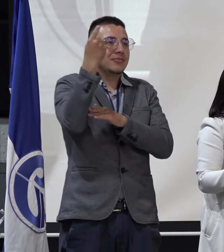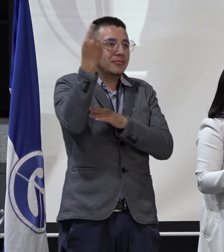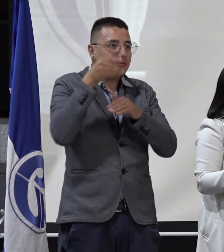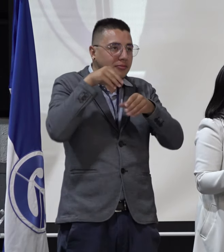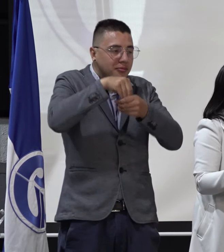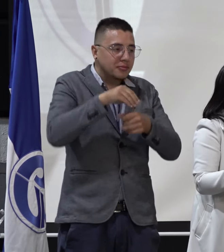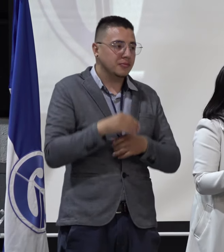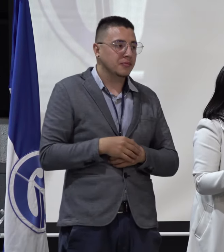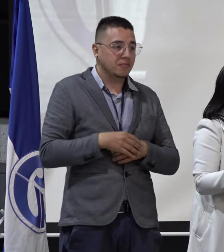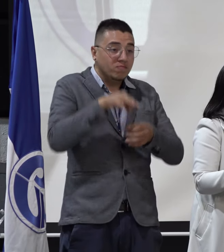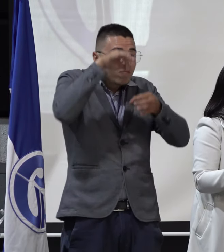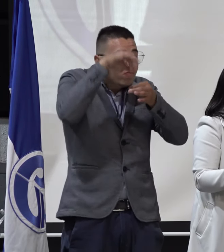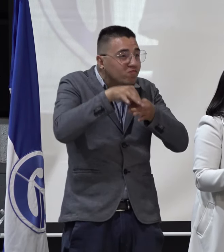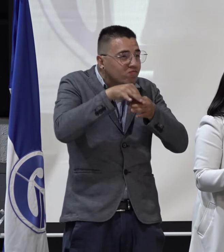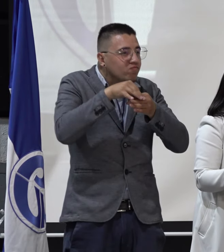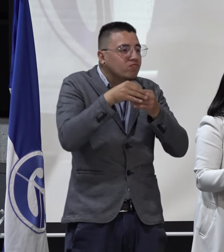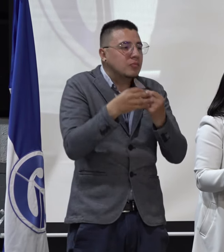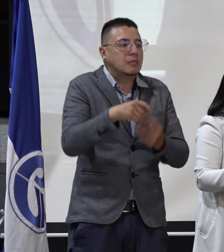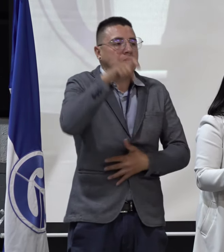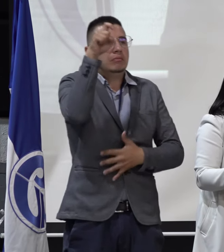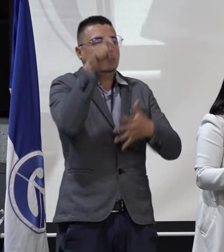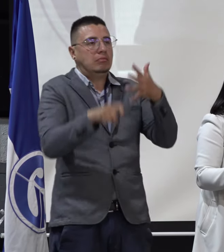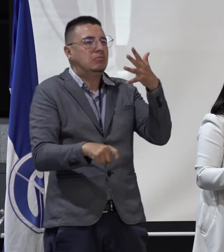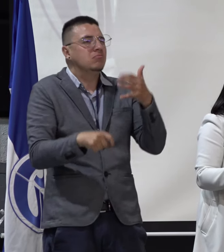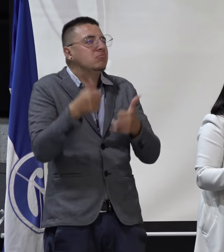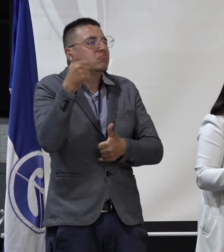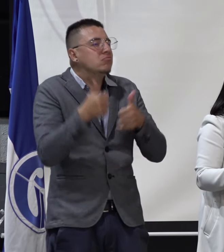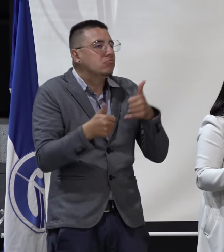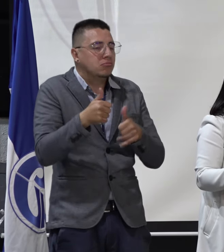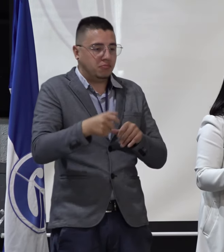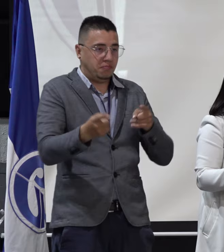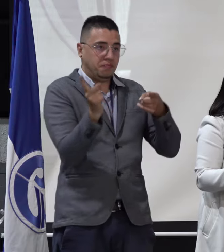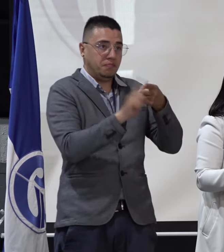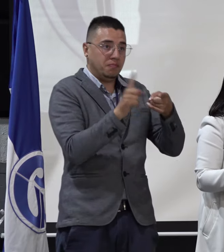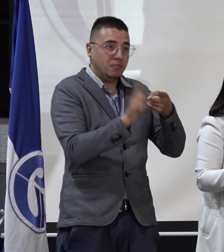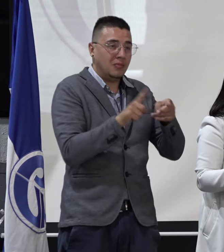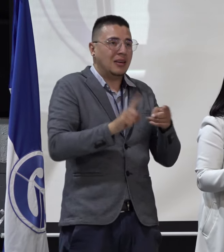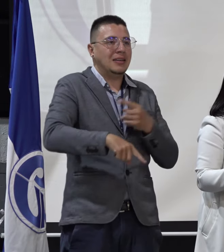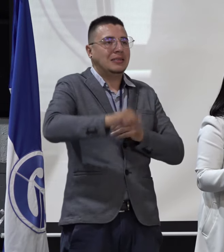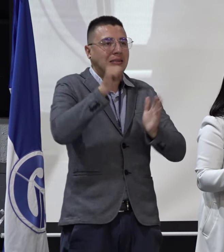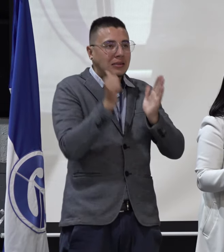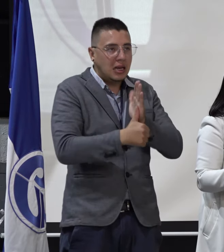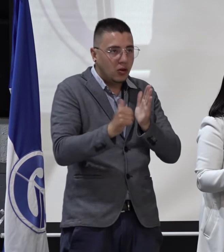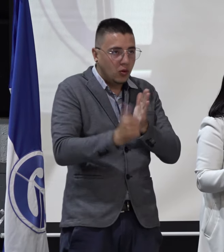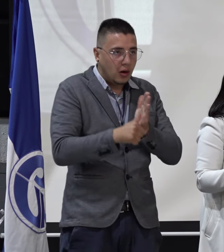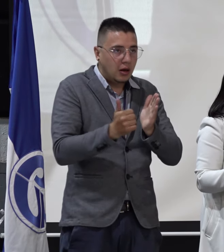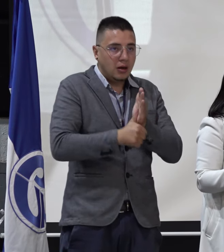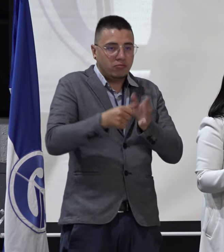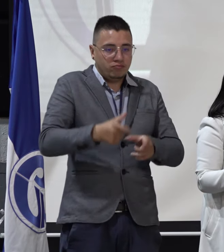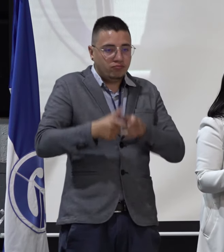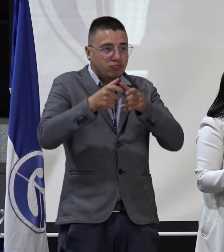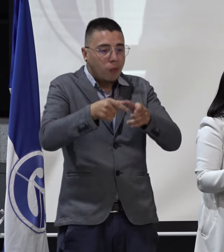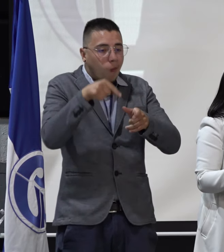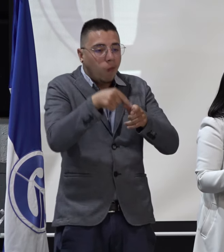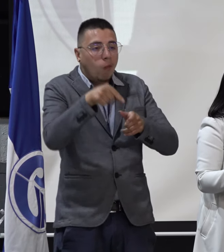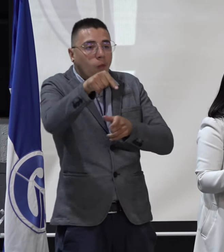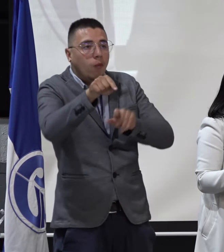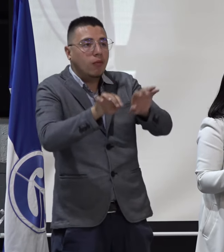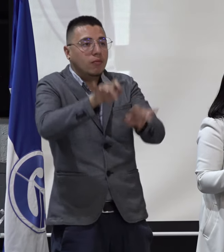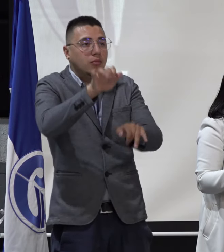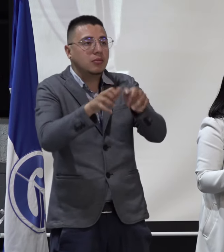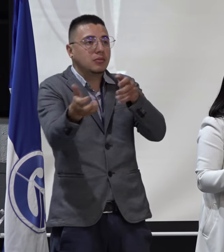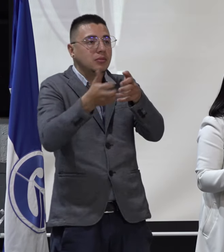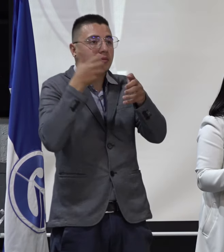La votación para votar se requiere que la persona presente en la cédula de ciudadanía va a ser verificada en el sistema, el